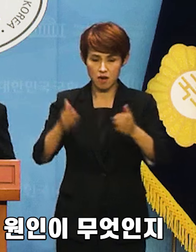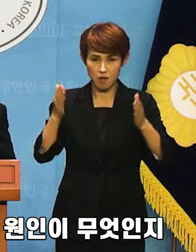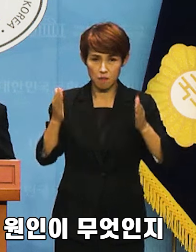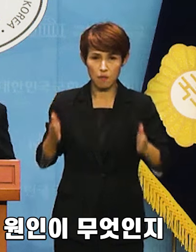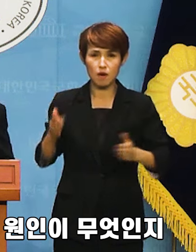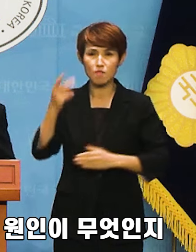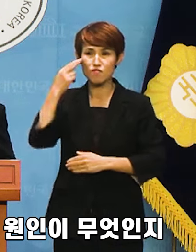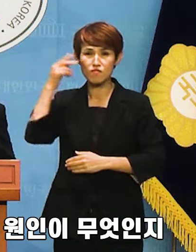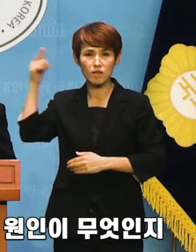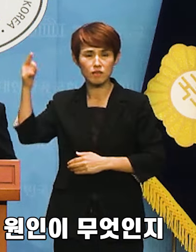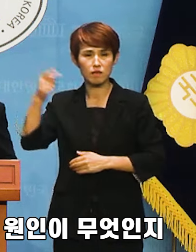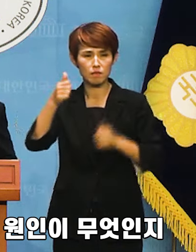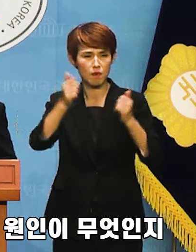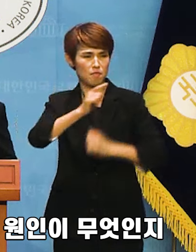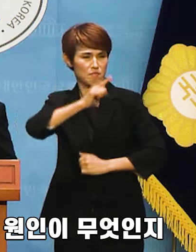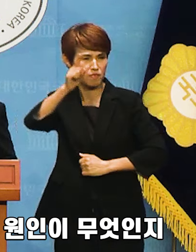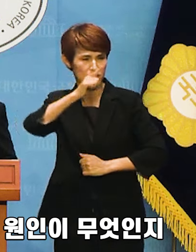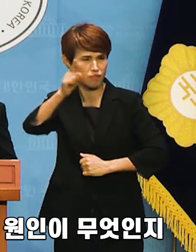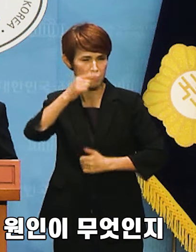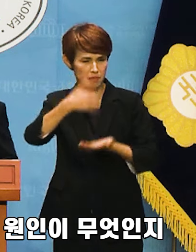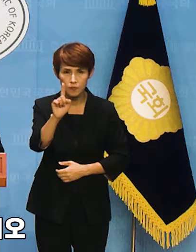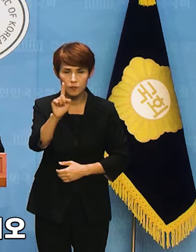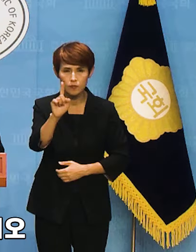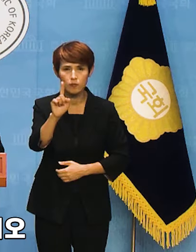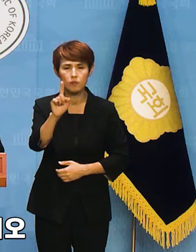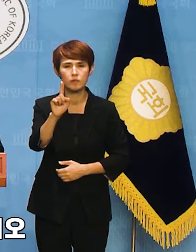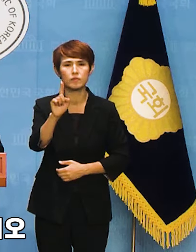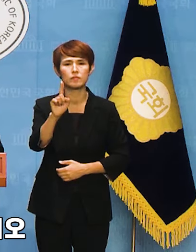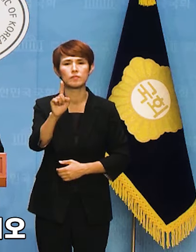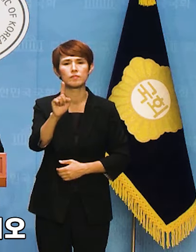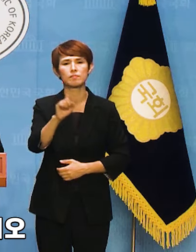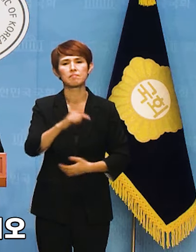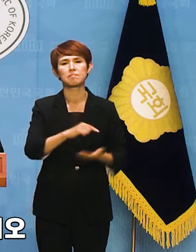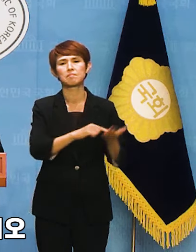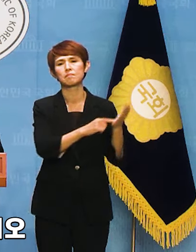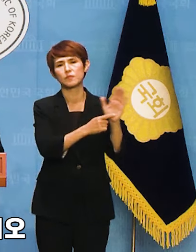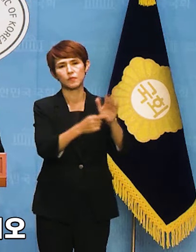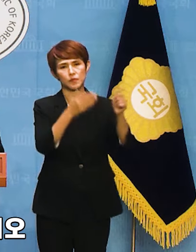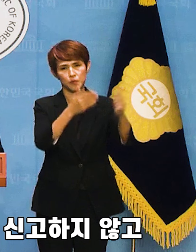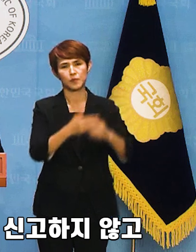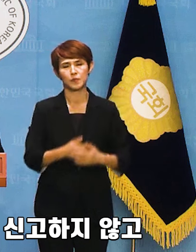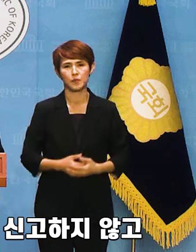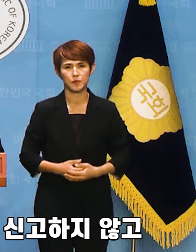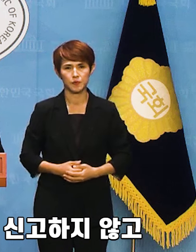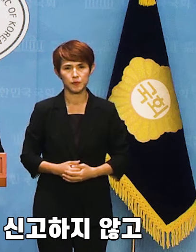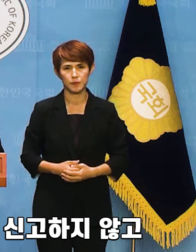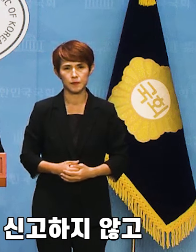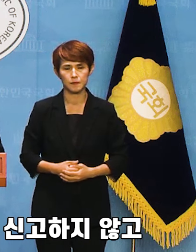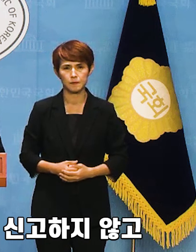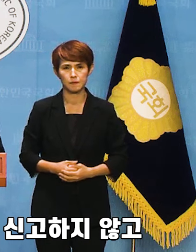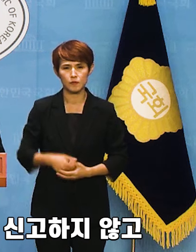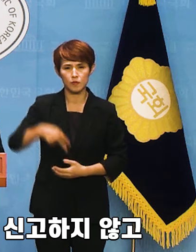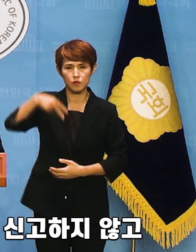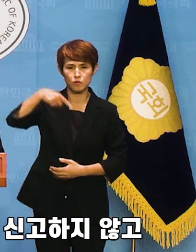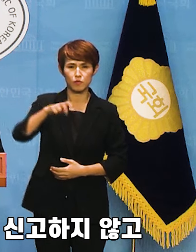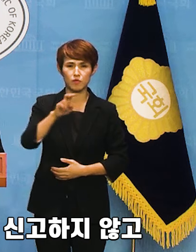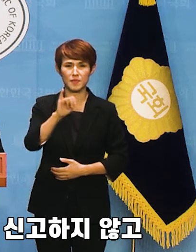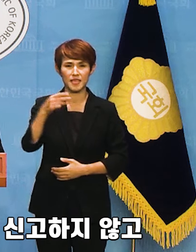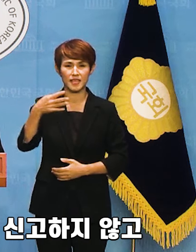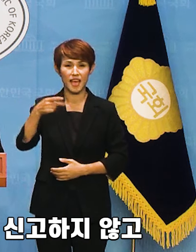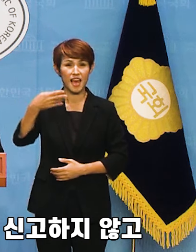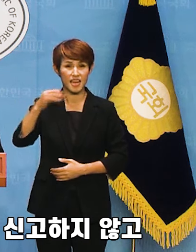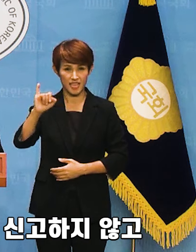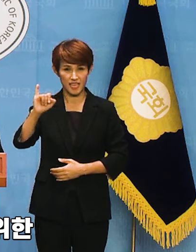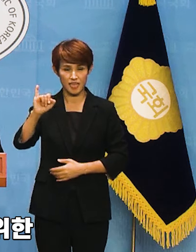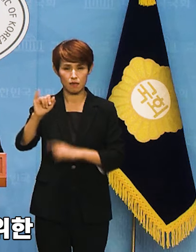항해 위법사항을 일으키게 만든 원인이 무엇인지 고로잡으십시오. 한편 수미테리를 당국에